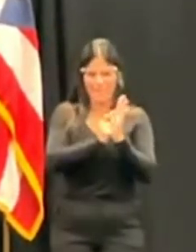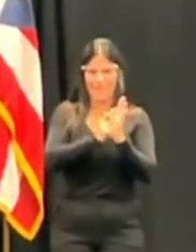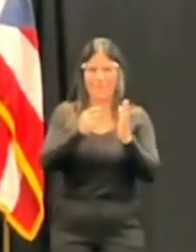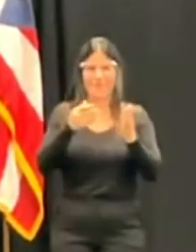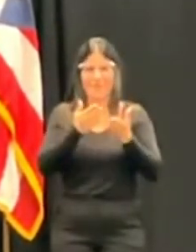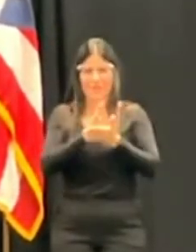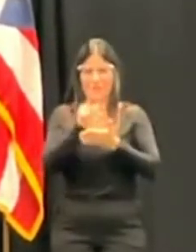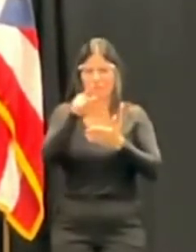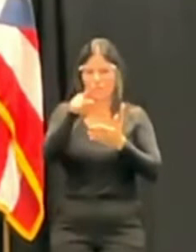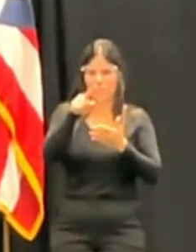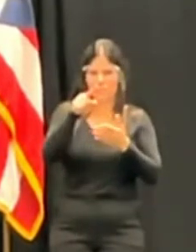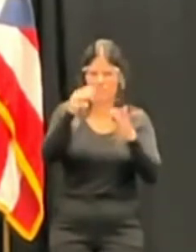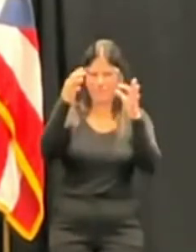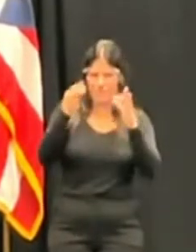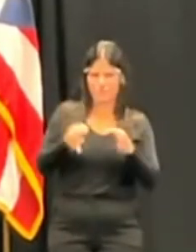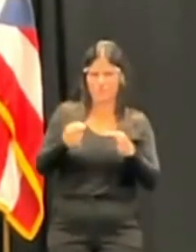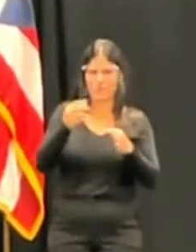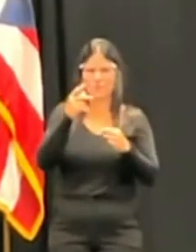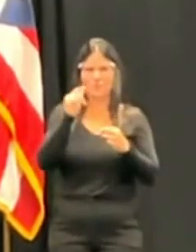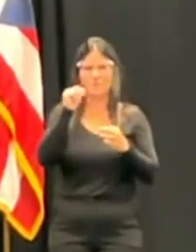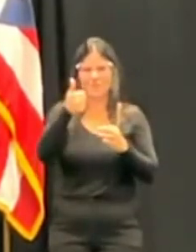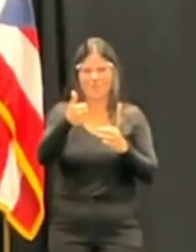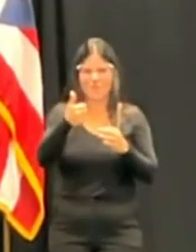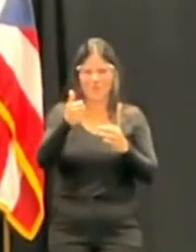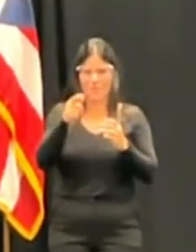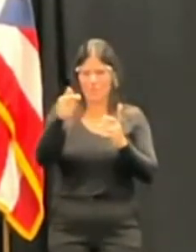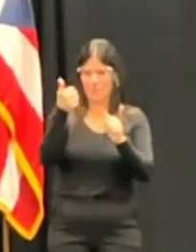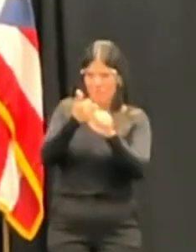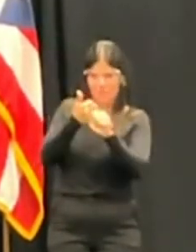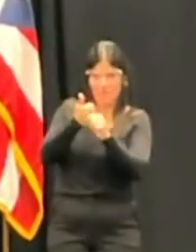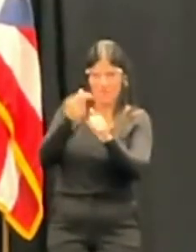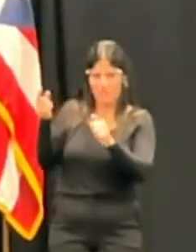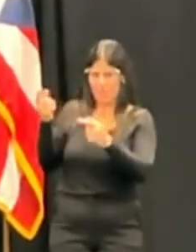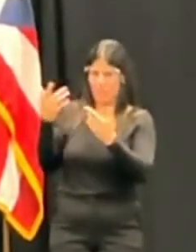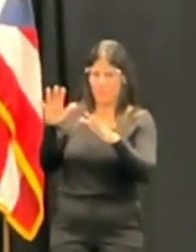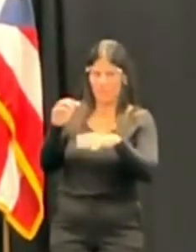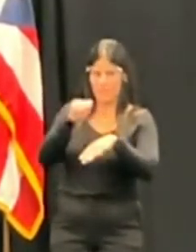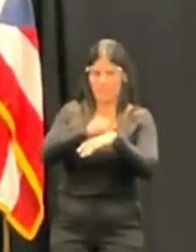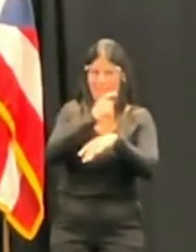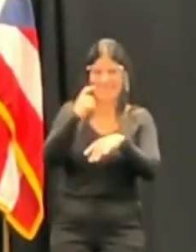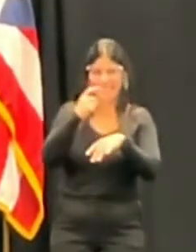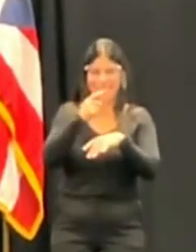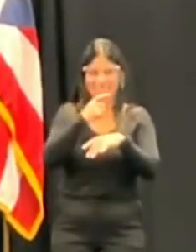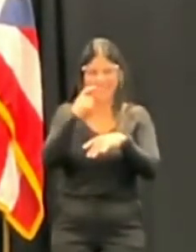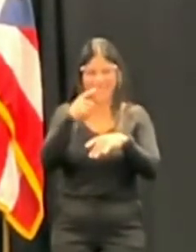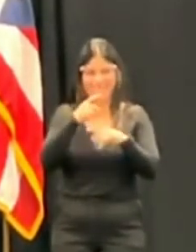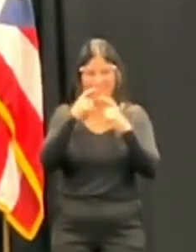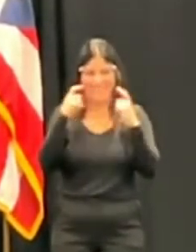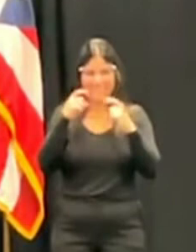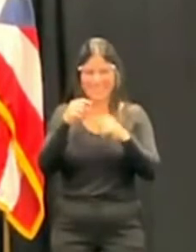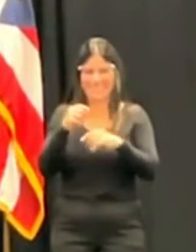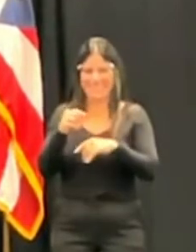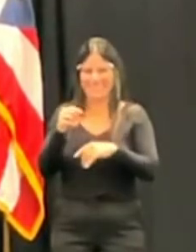mañana a la una de la tarde está citando a los senadores del hemiciclo. Me imagino que es para discutir esto. ¿Hubo comunicación con